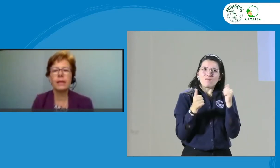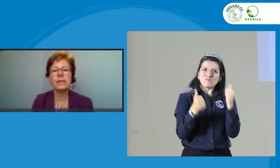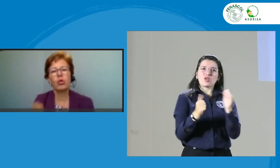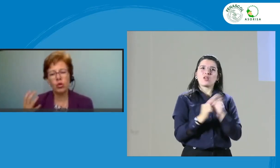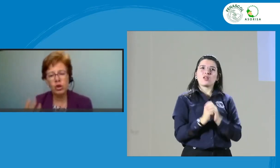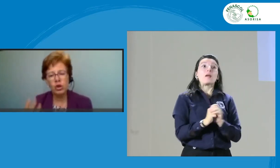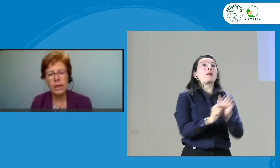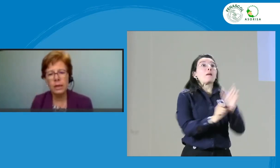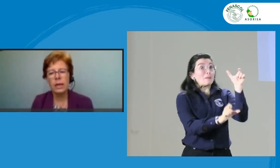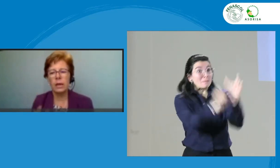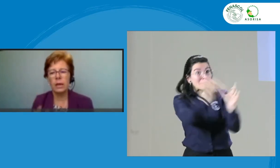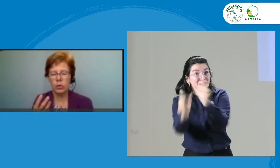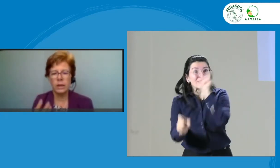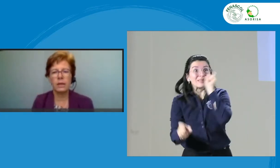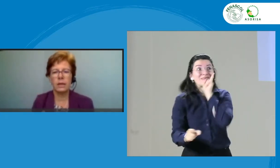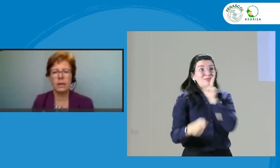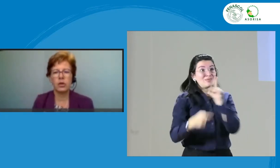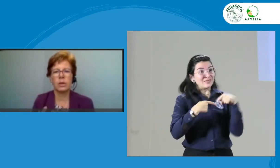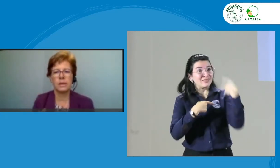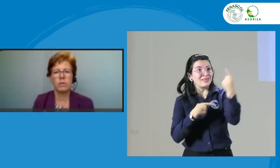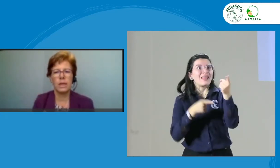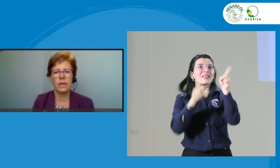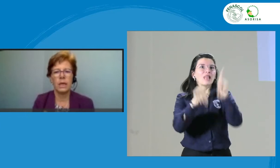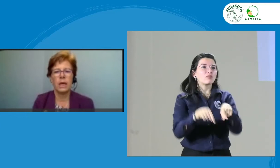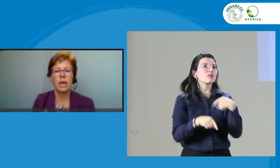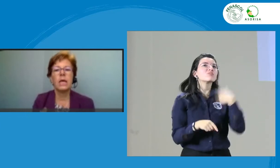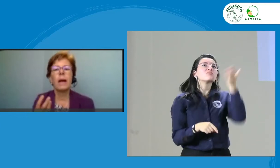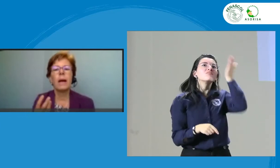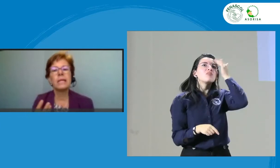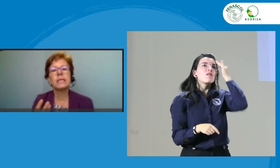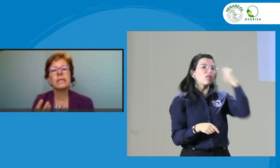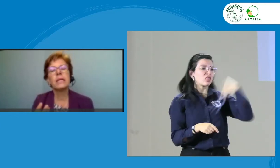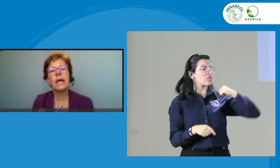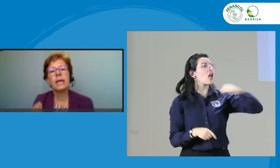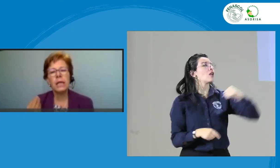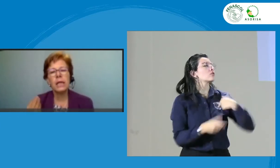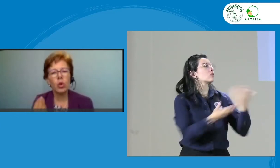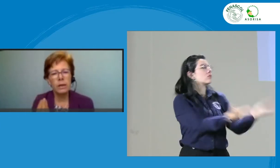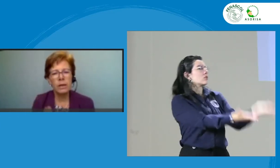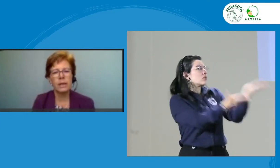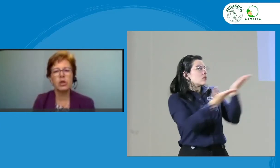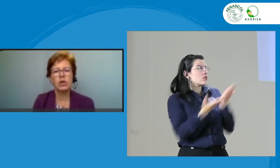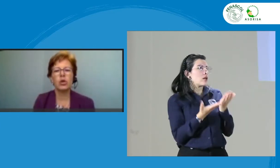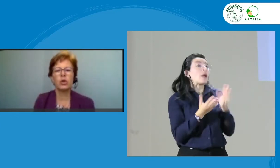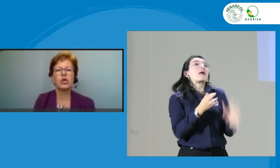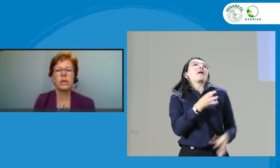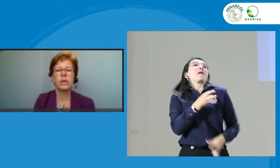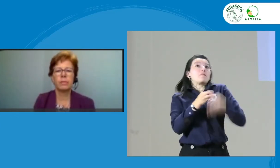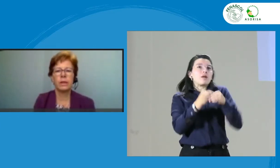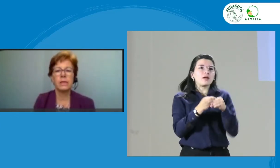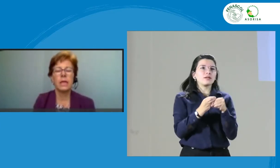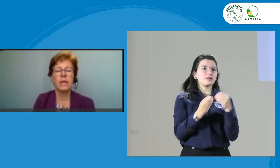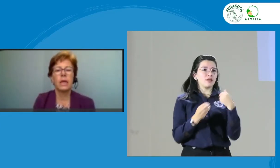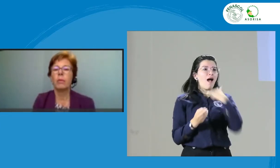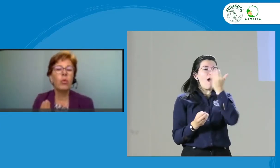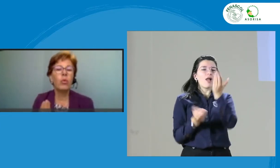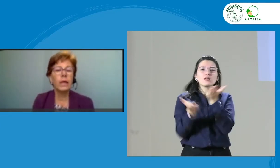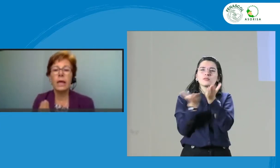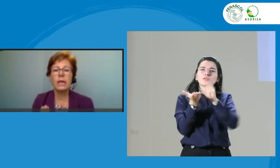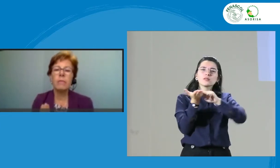en conocer a lo que tienen derecho a recibir. Y capaces de darle retroalimentación a los intérpretes, buena y